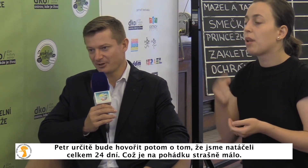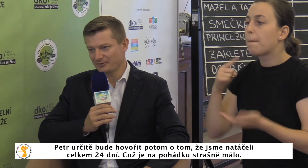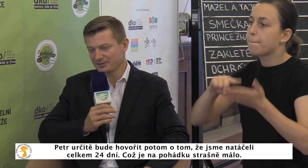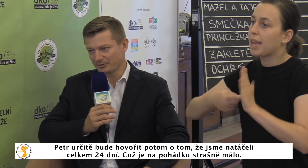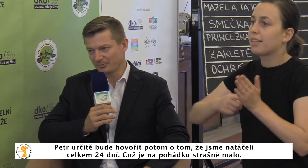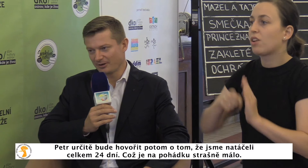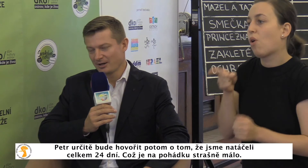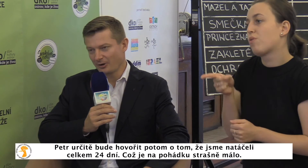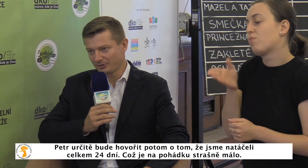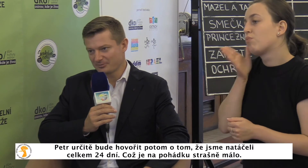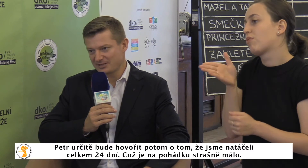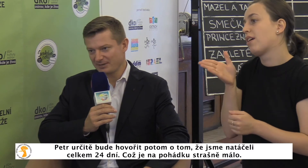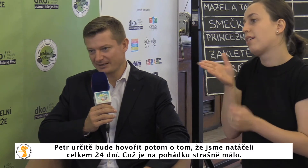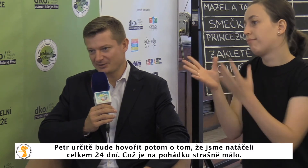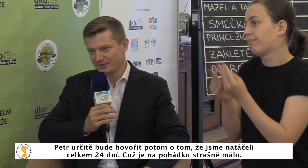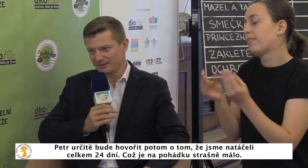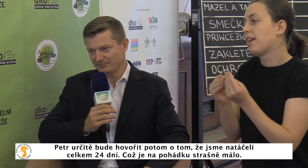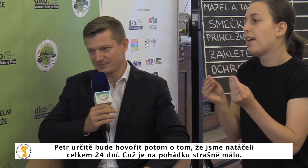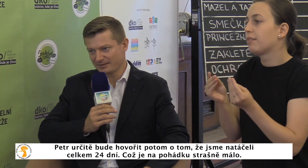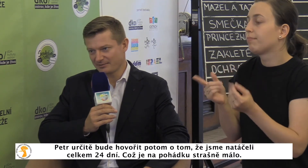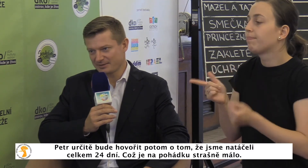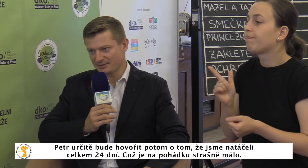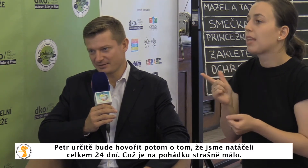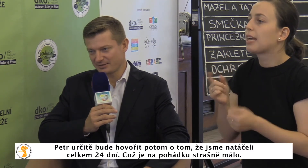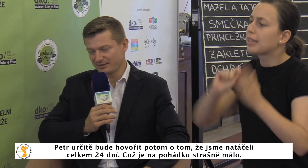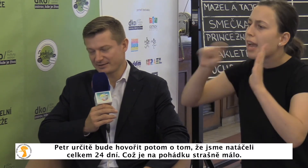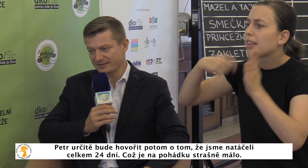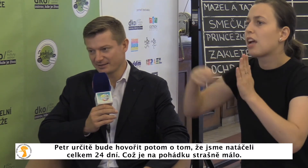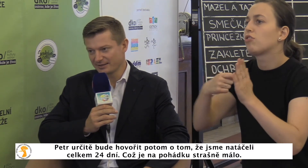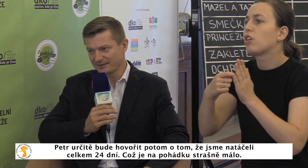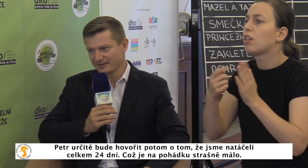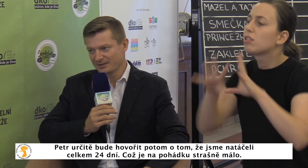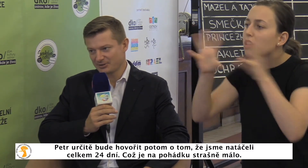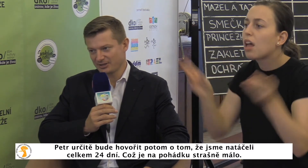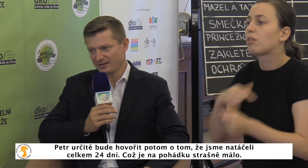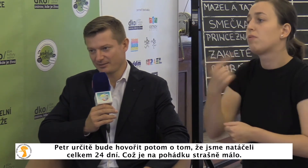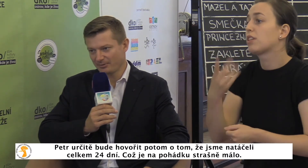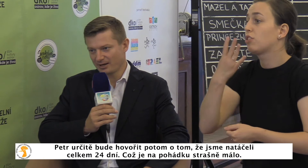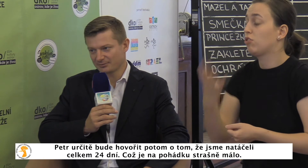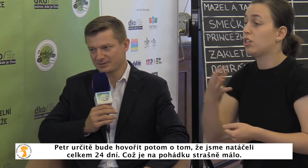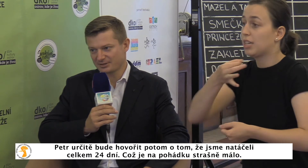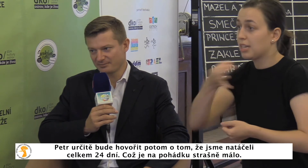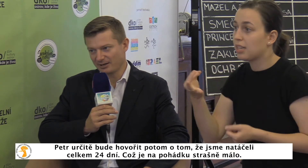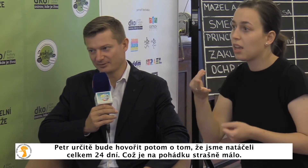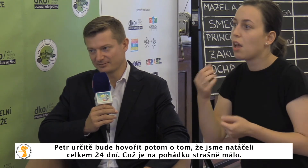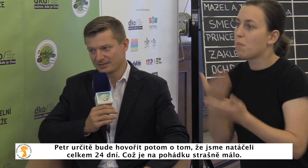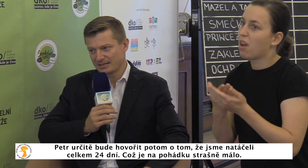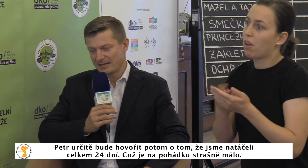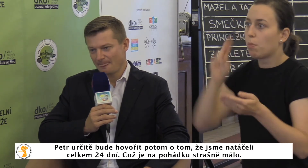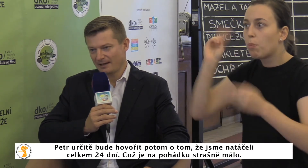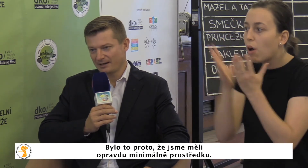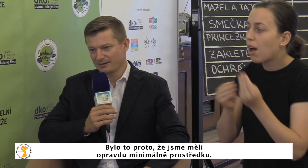určitě bude hovořit potom o tom, že jsme natáčeli celkem asi 24 dní, což je na pohádku strašně málo.